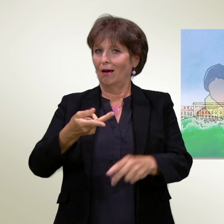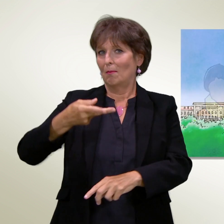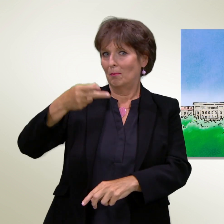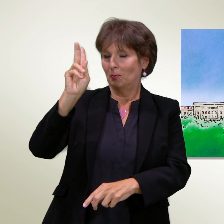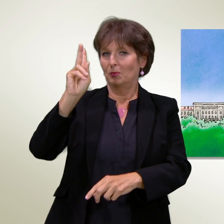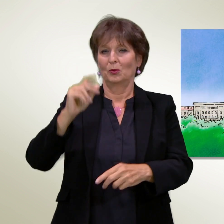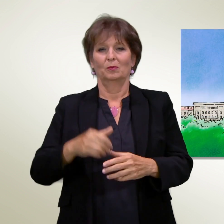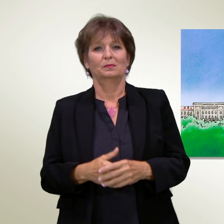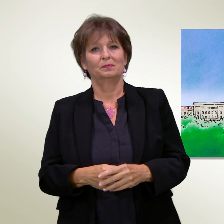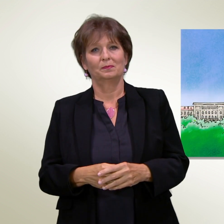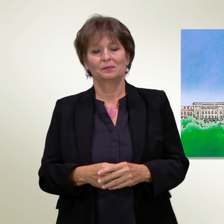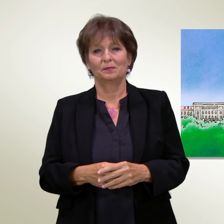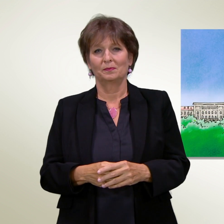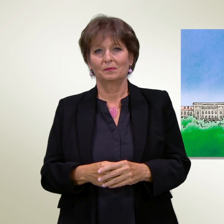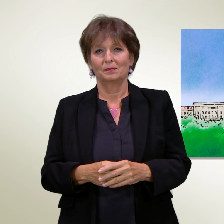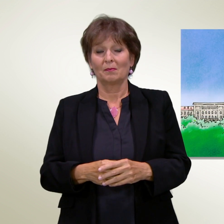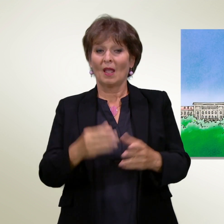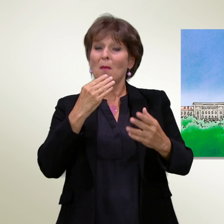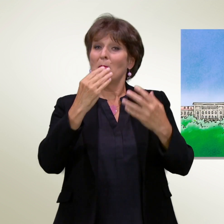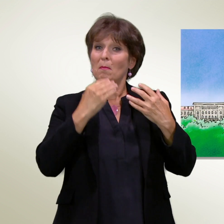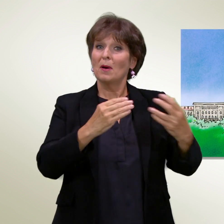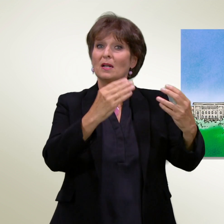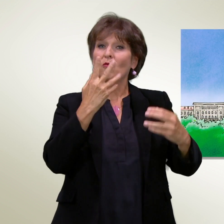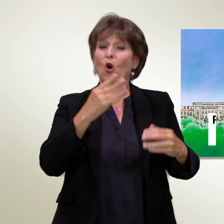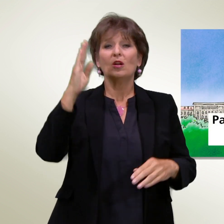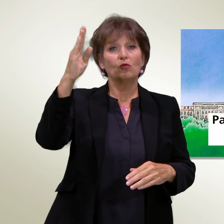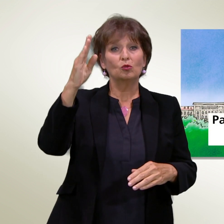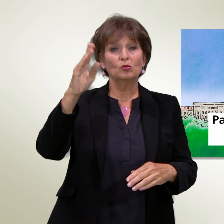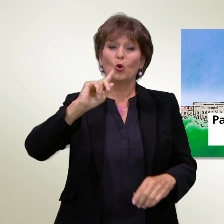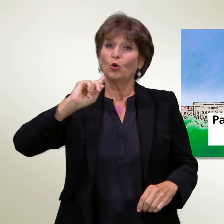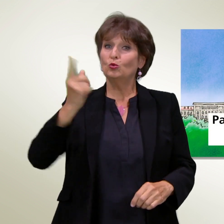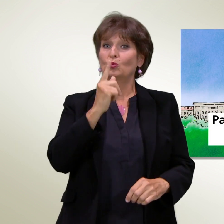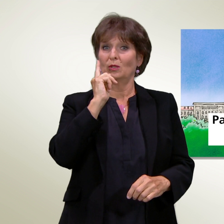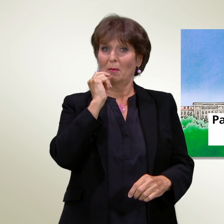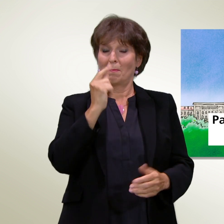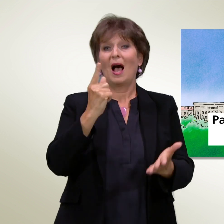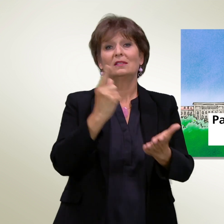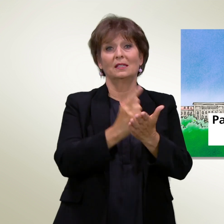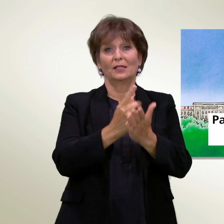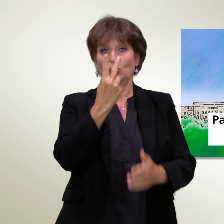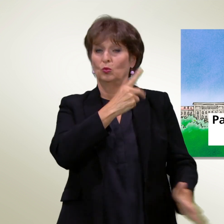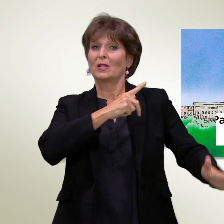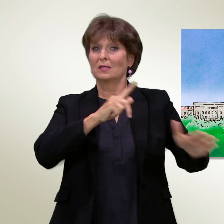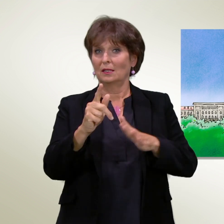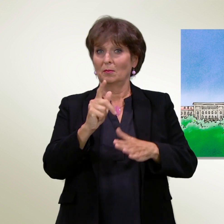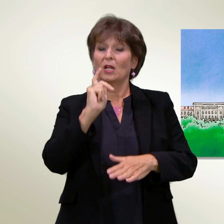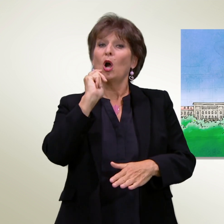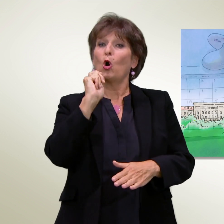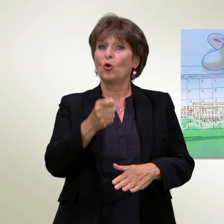Il Parlamento vuole che in futuro tutti i papà abbiano diritto a due settimane di congedo di paternità pagato. Il